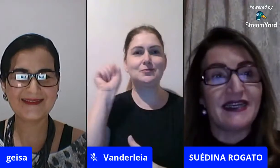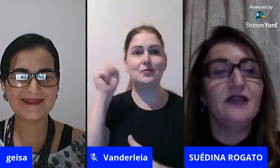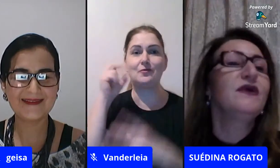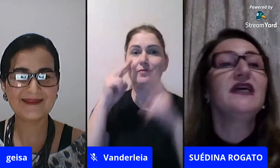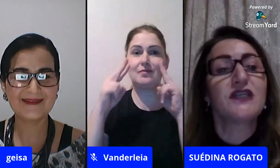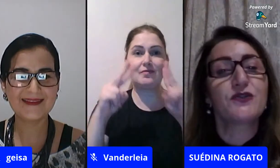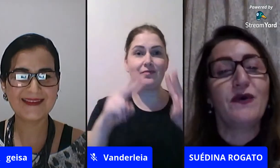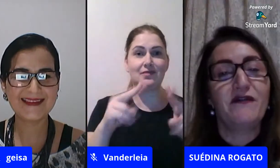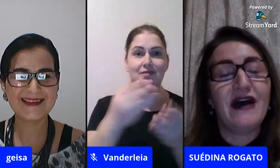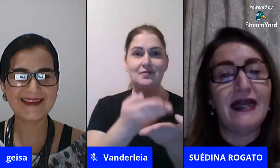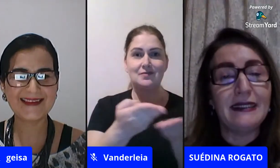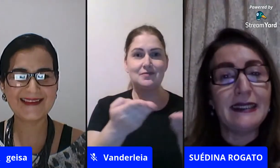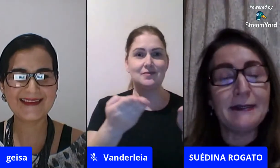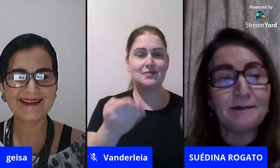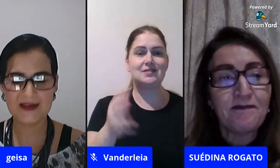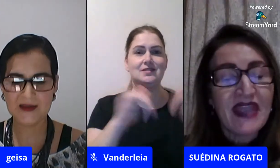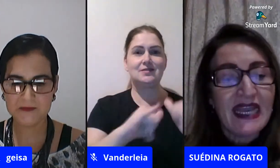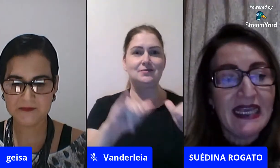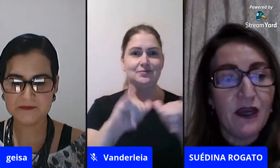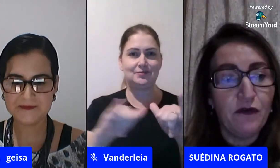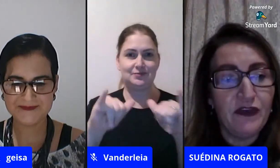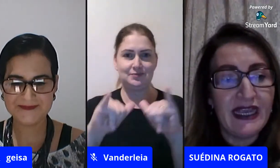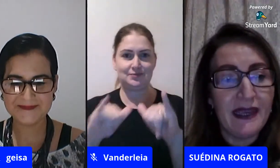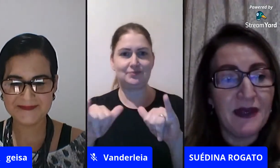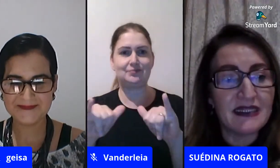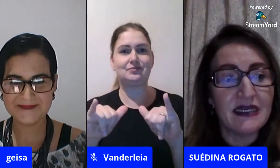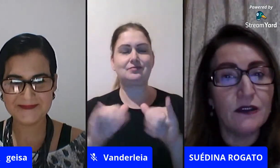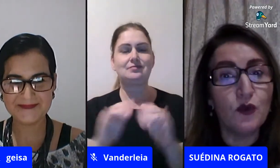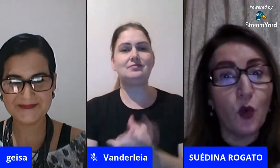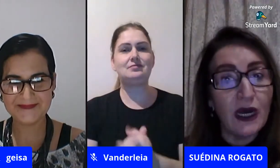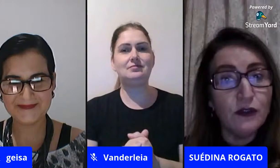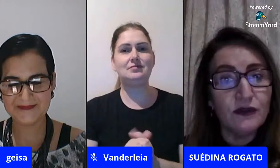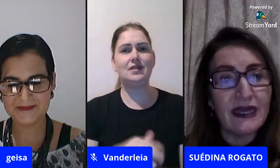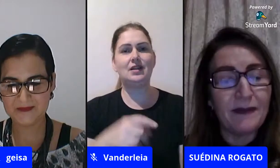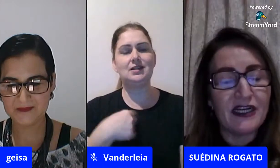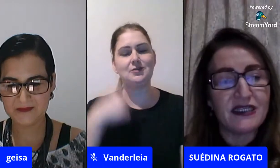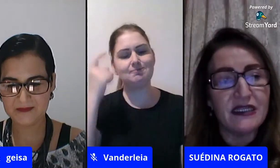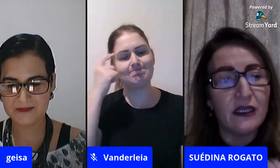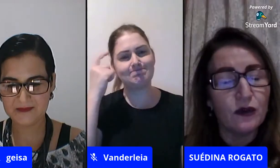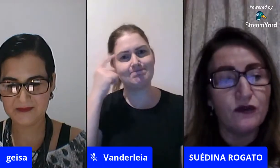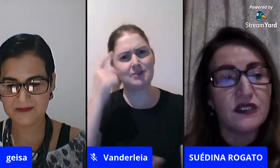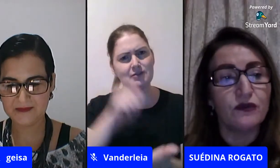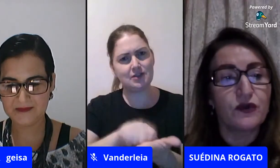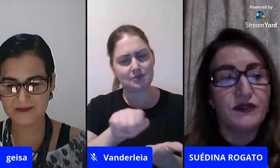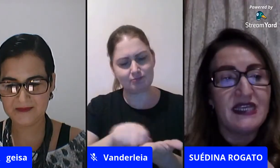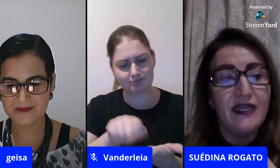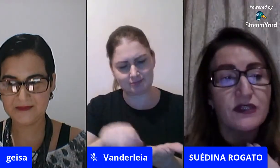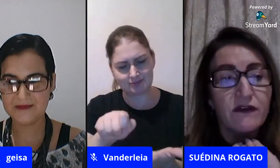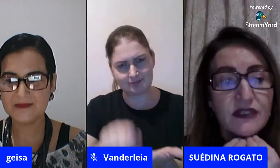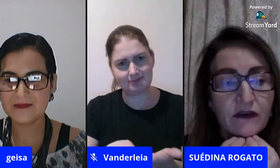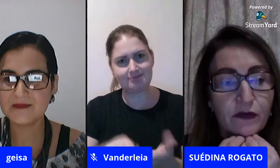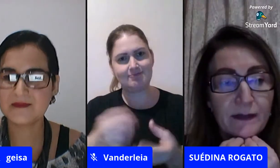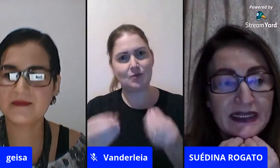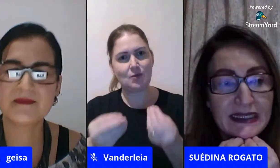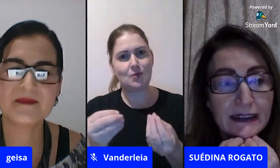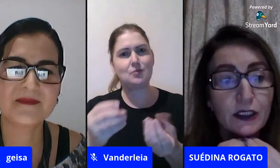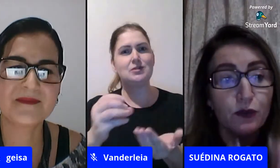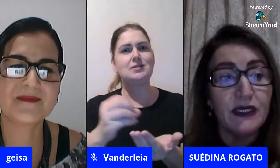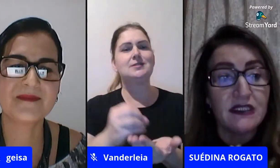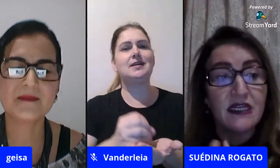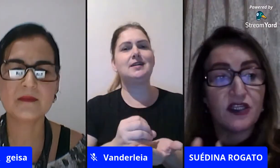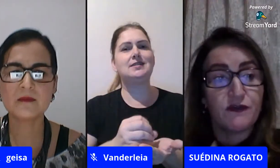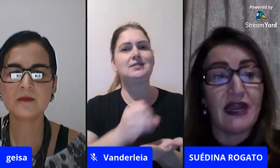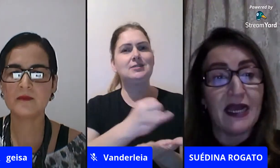anotações aqui durante a sua fala né e eu fiquei pensando quanto na parte assim da introdução dos conceitos que você foi